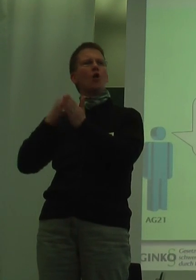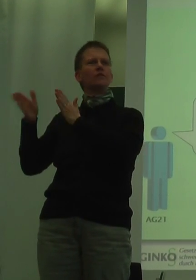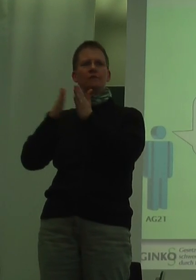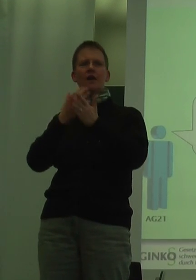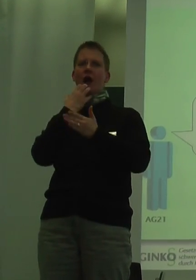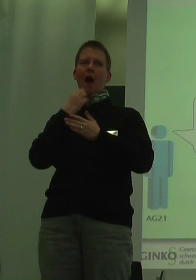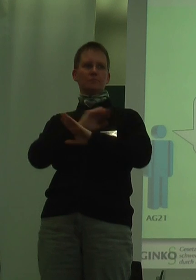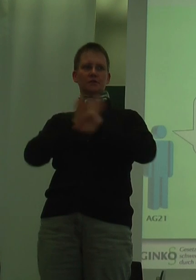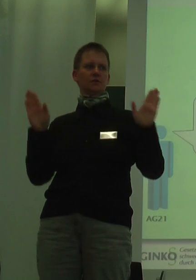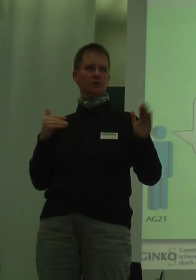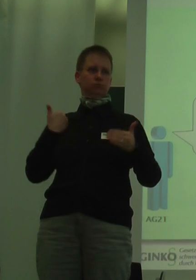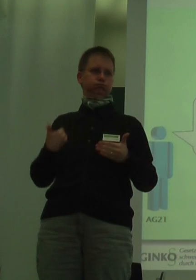sind, weil er uns zu unständlich erschien.